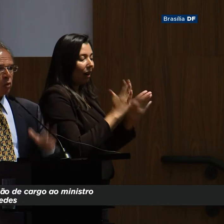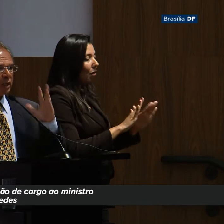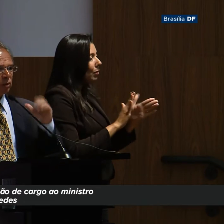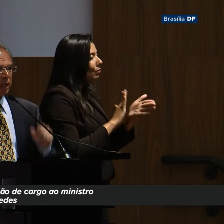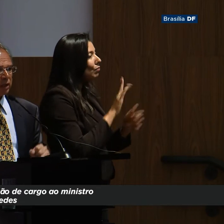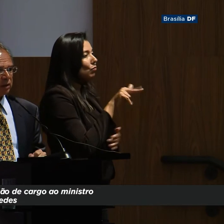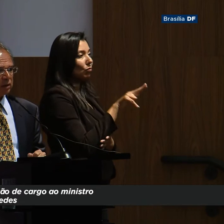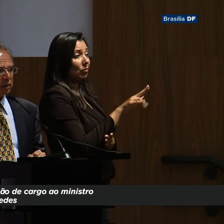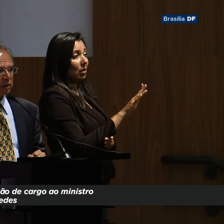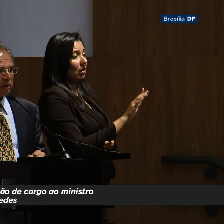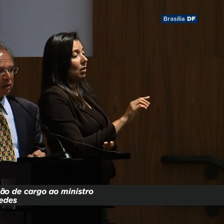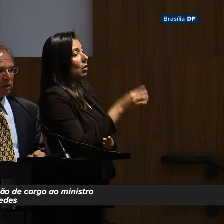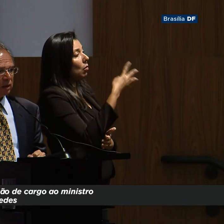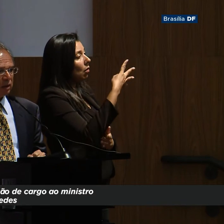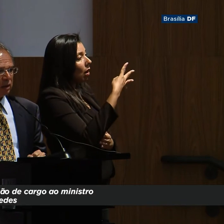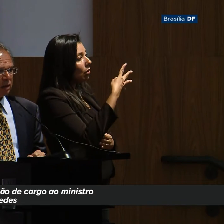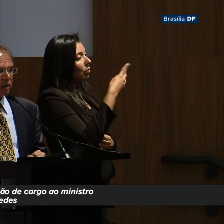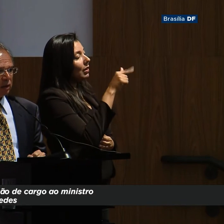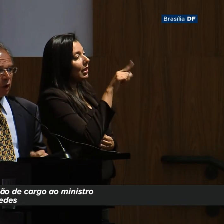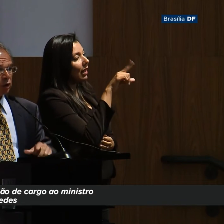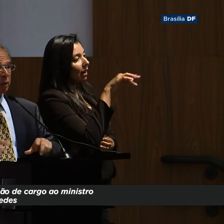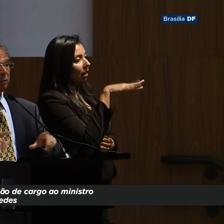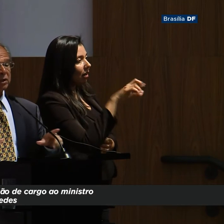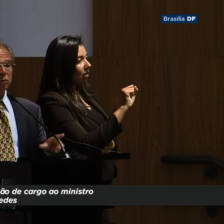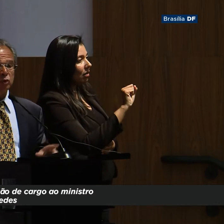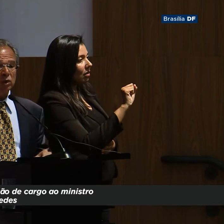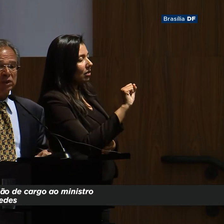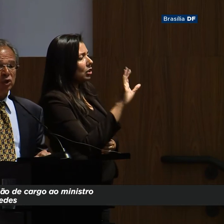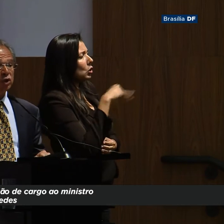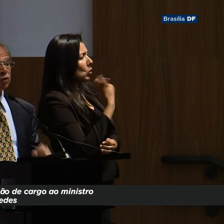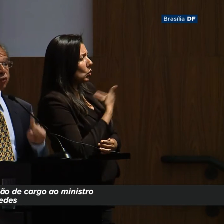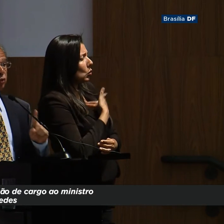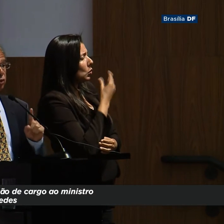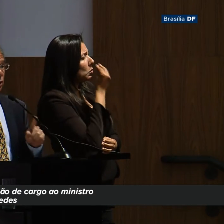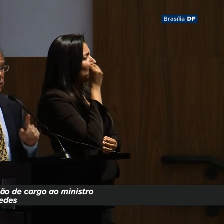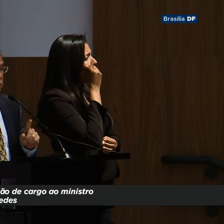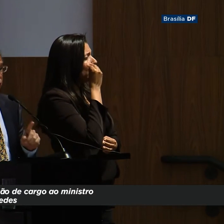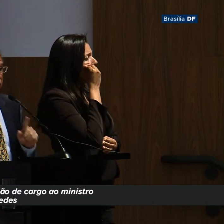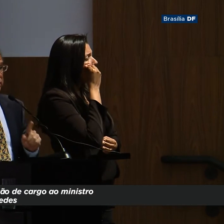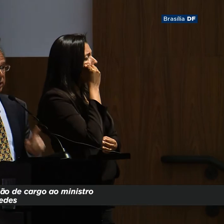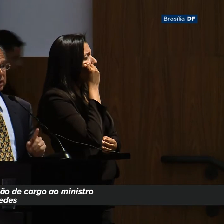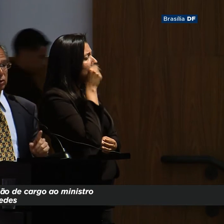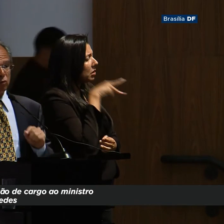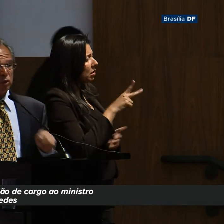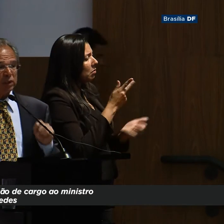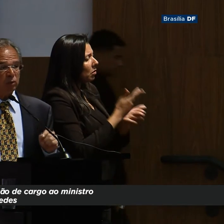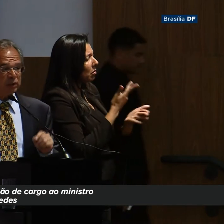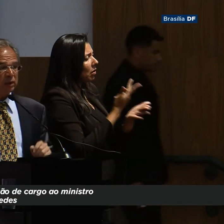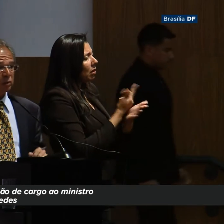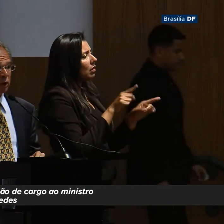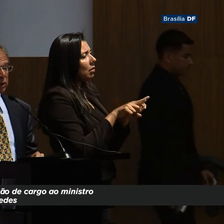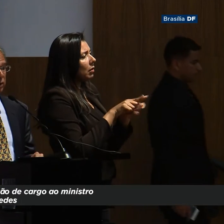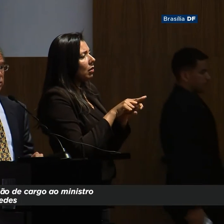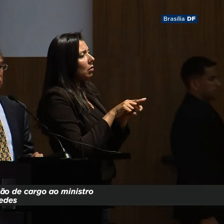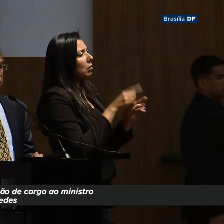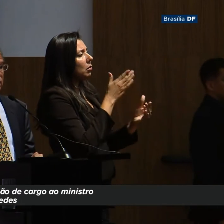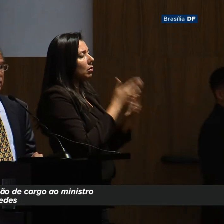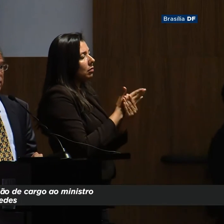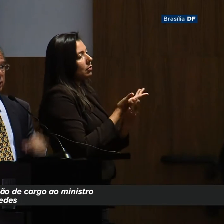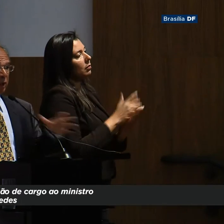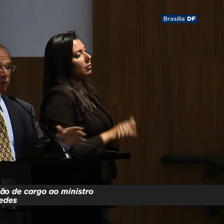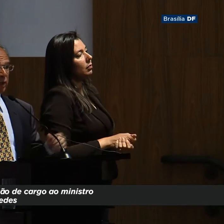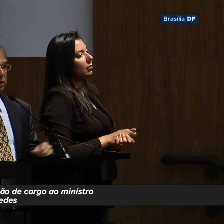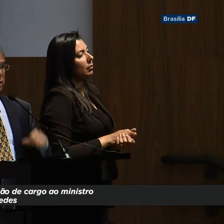Por quatro décadas. E nós experimentamos todas as disfunções financeiras como consequência desse processo.